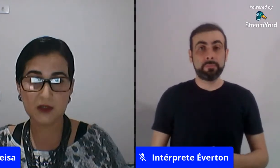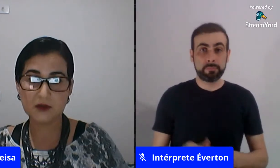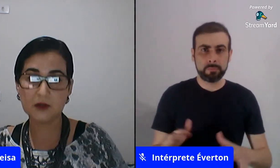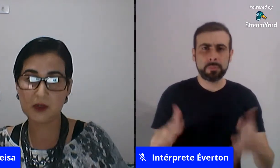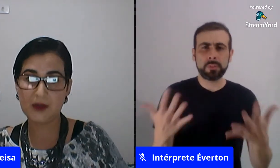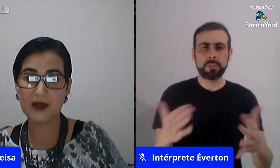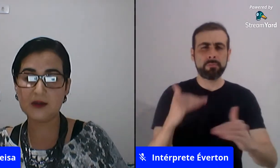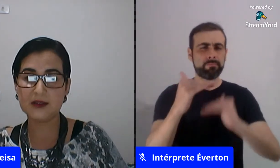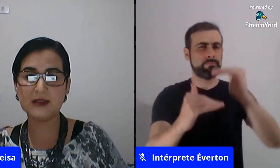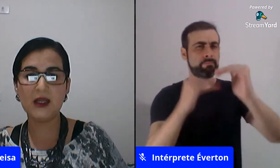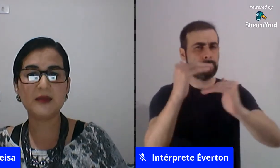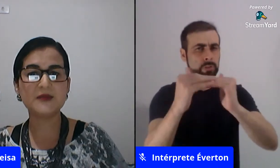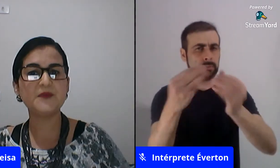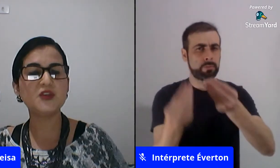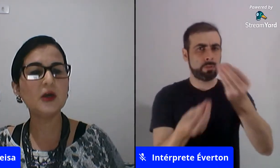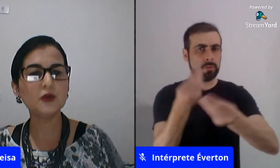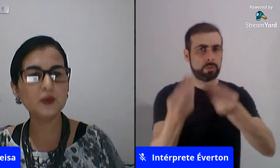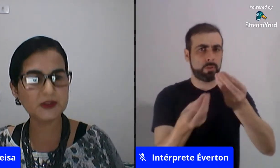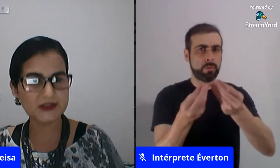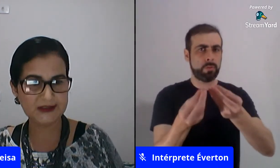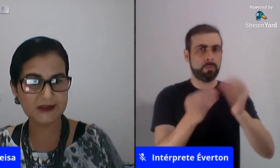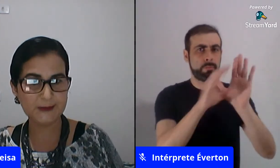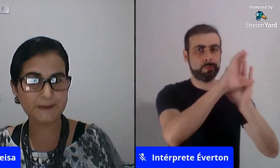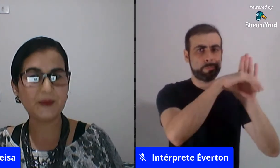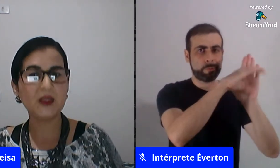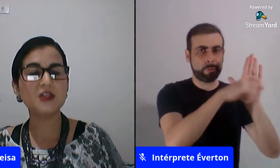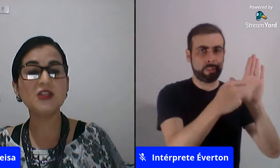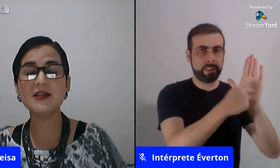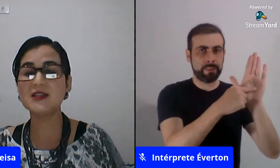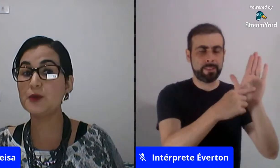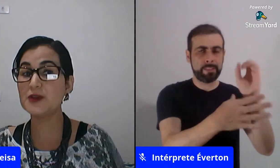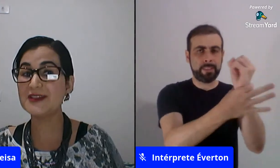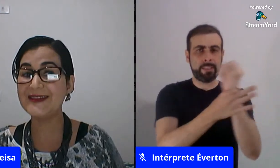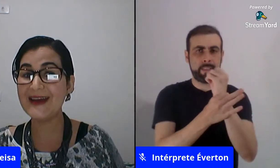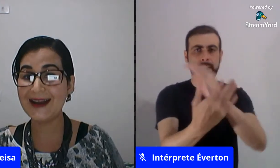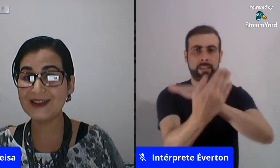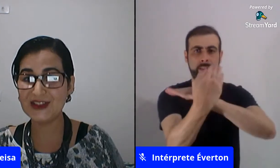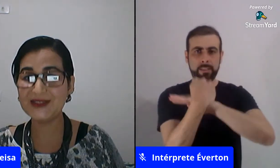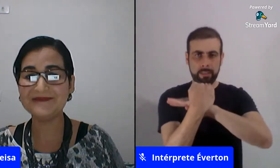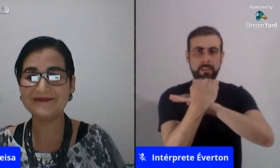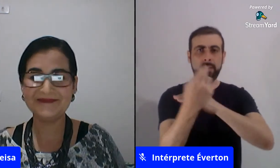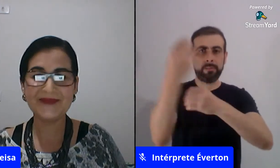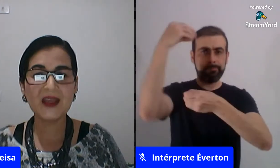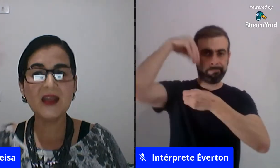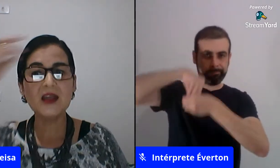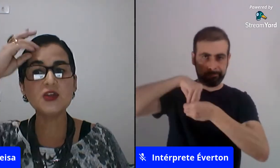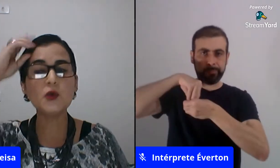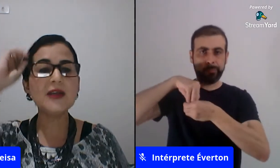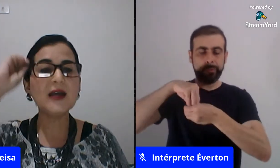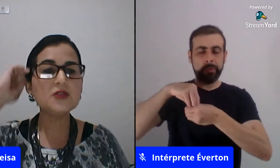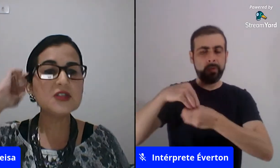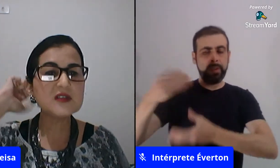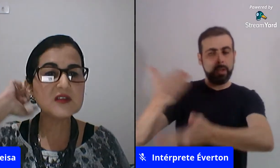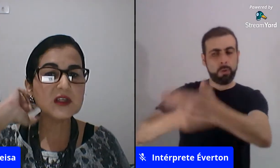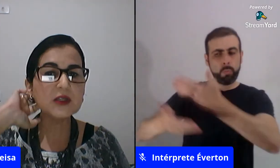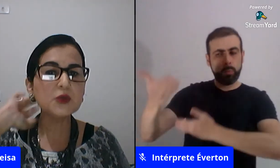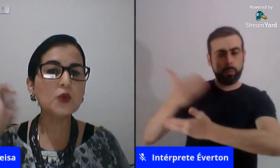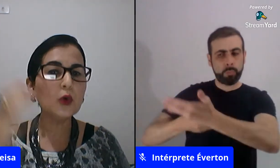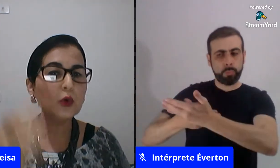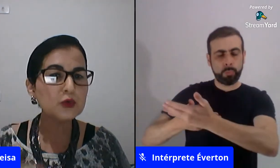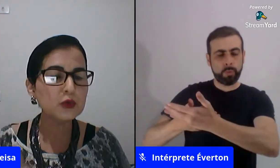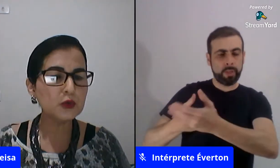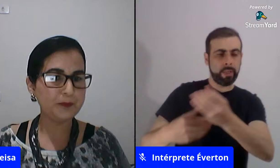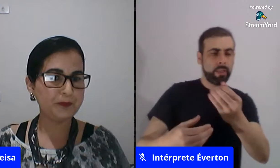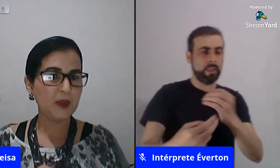que conceito só trabalhar com esses temas de autoproteção de reciprocidade de cuidado de si